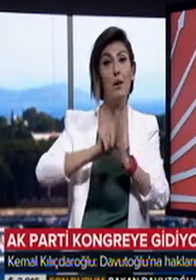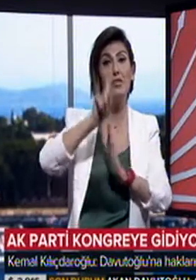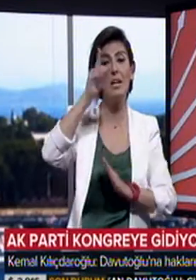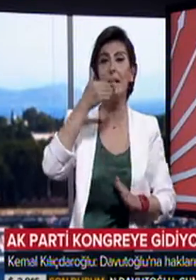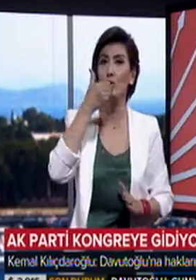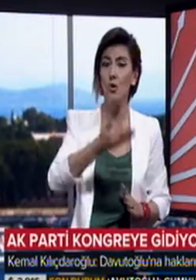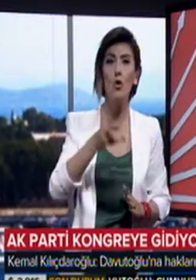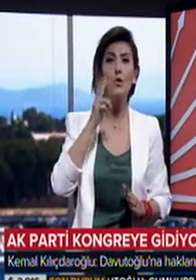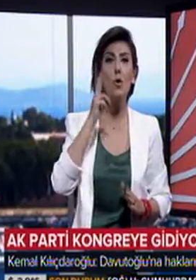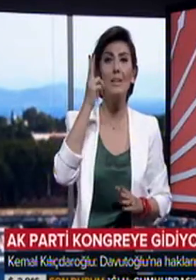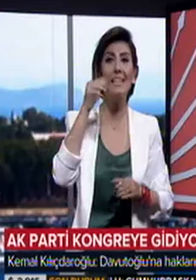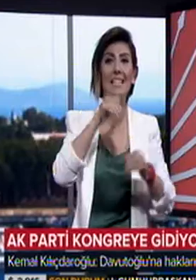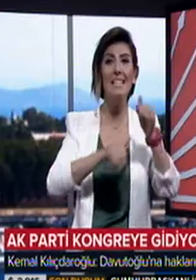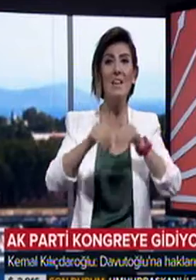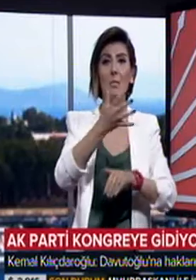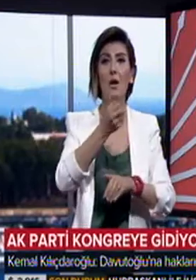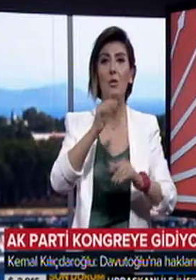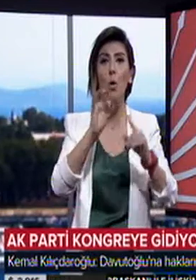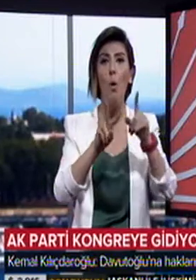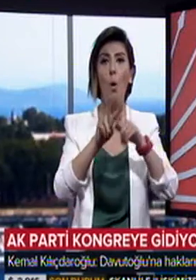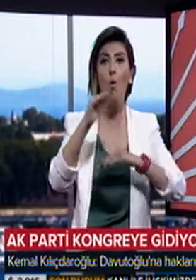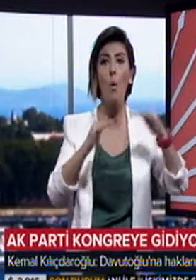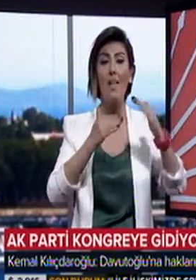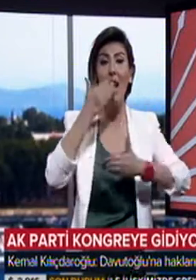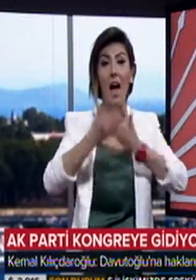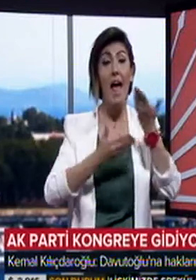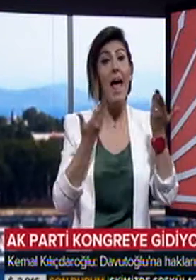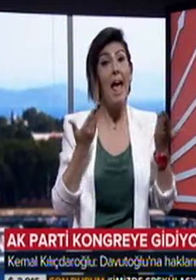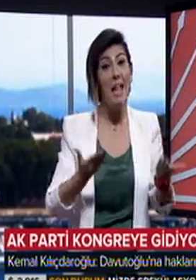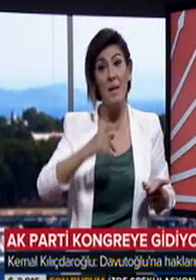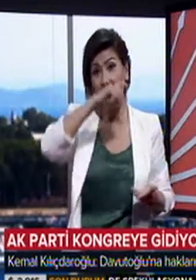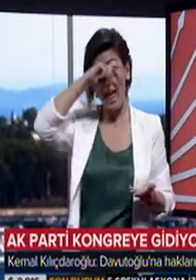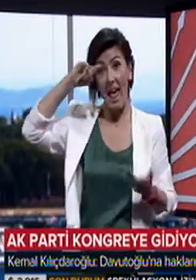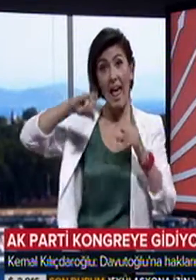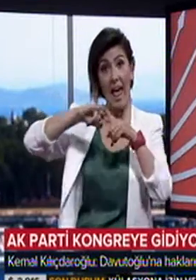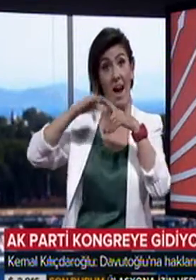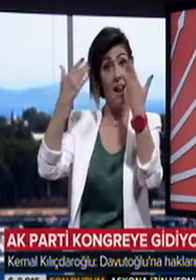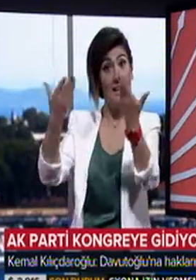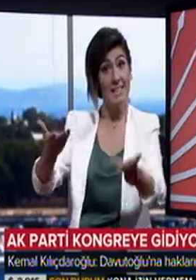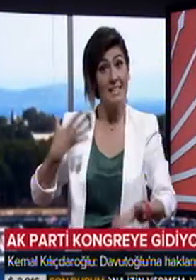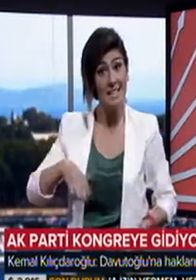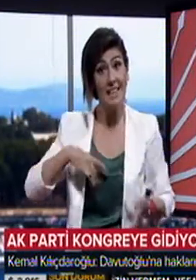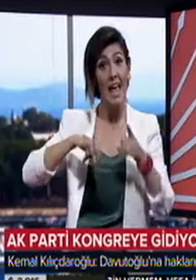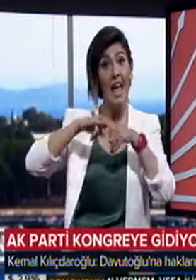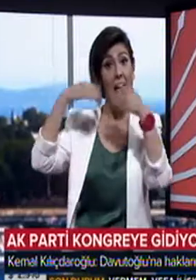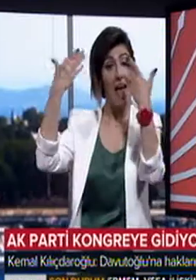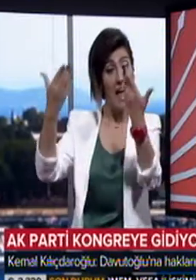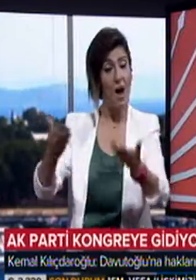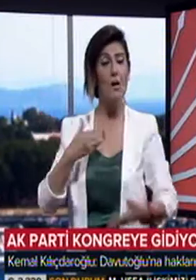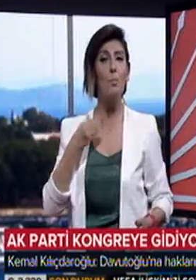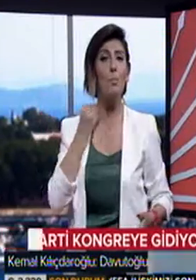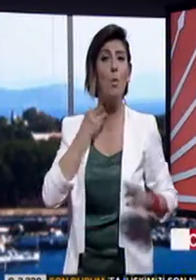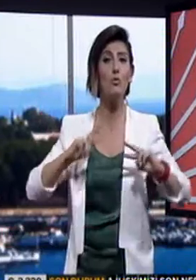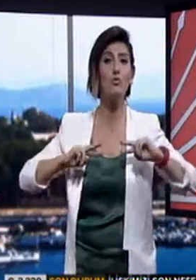ifade etti. Son iki seçimde aldığı oy oranlarını anlattı. Elbette helallik de istedi. Helallik, boynumuzun